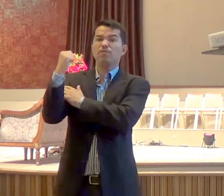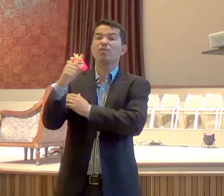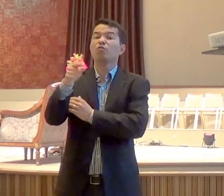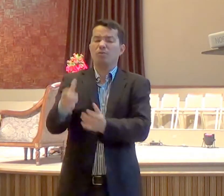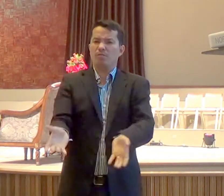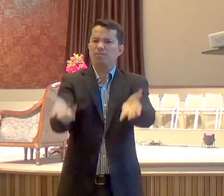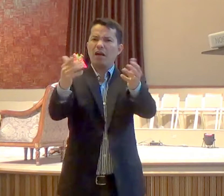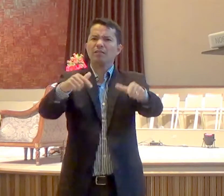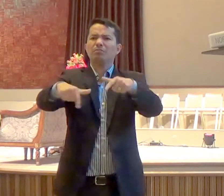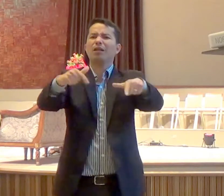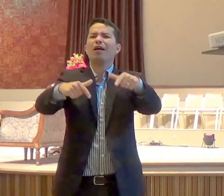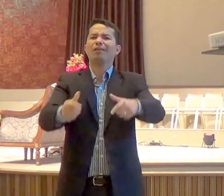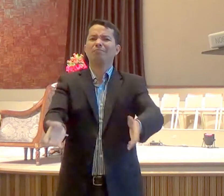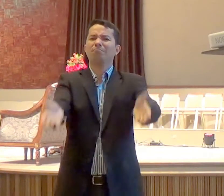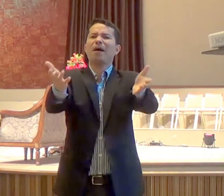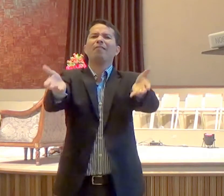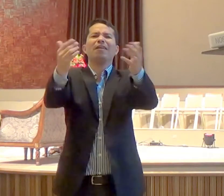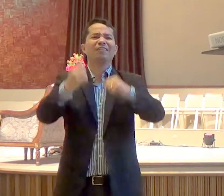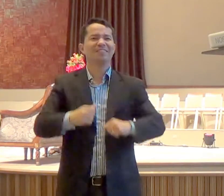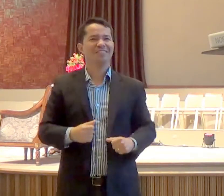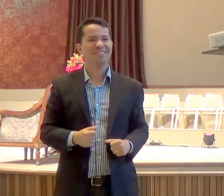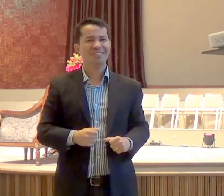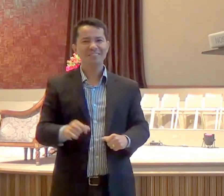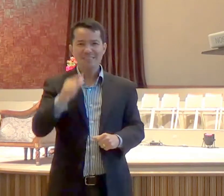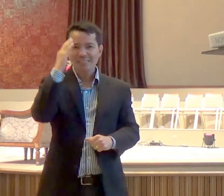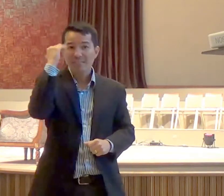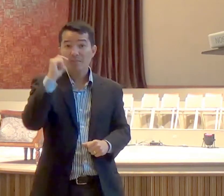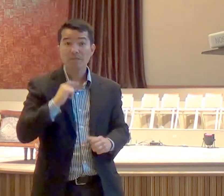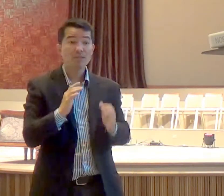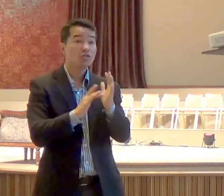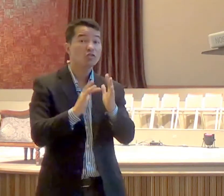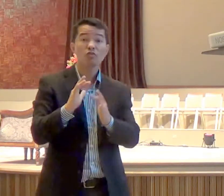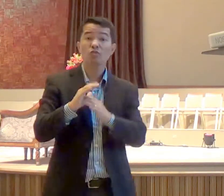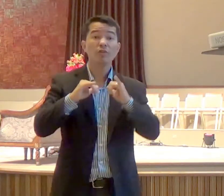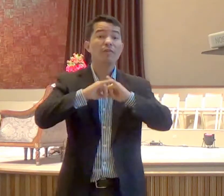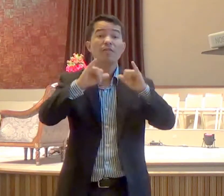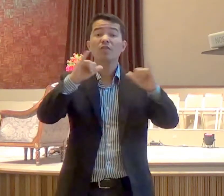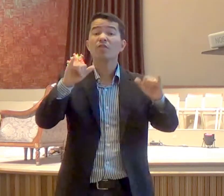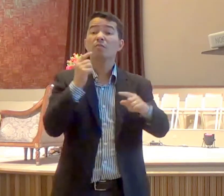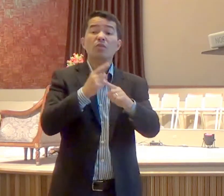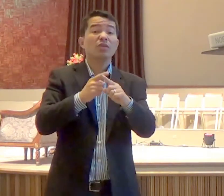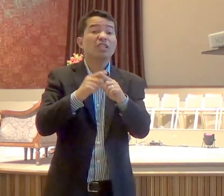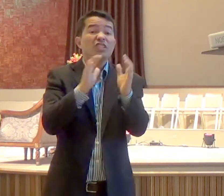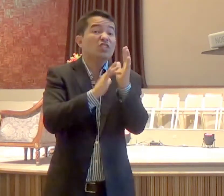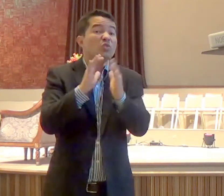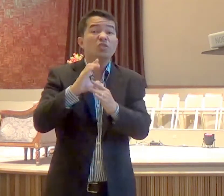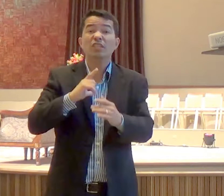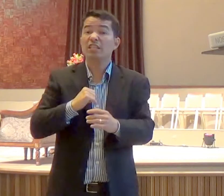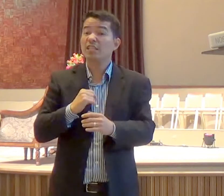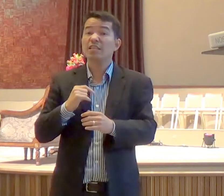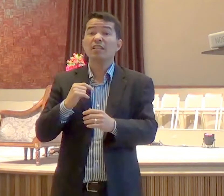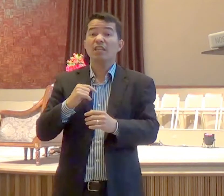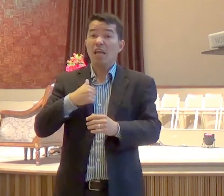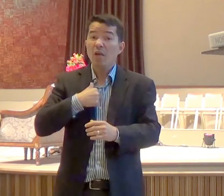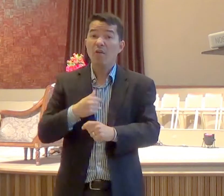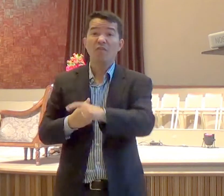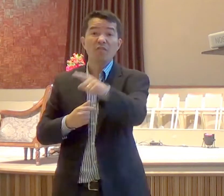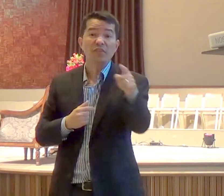a obra está nas mãos do Senhor, e Ele compartilha essa obra conosco, no sentido de dizer, pode